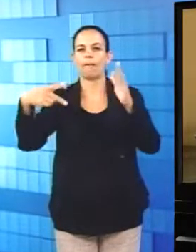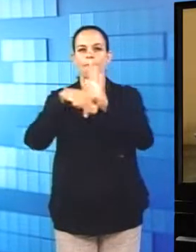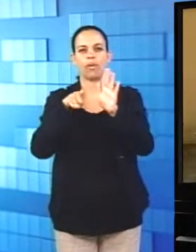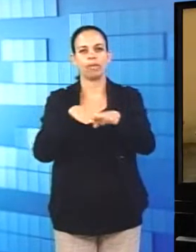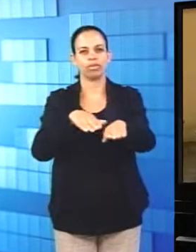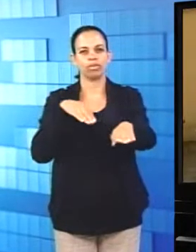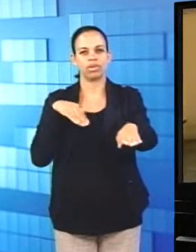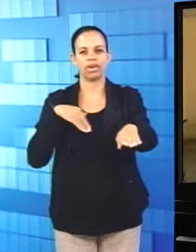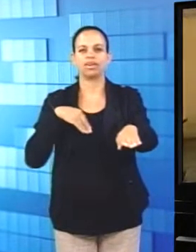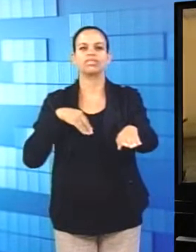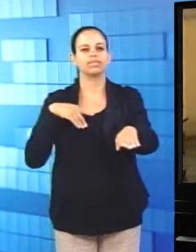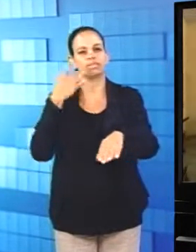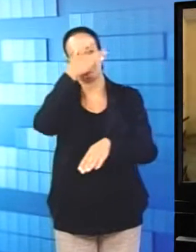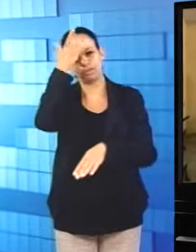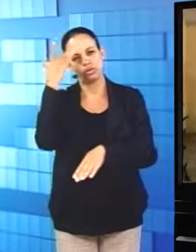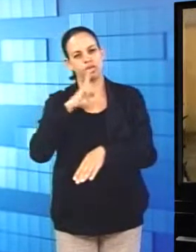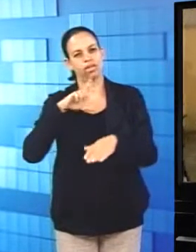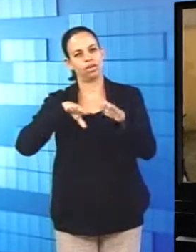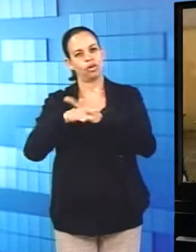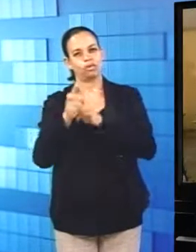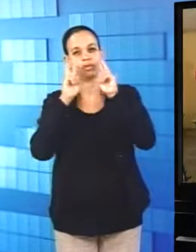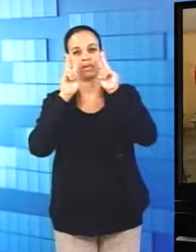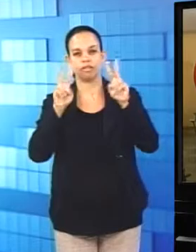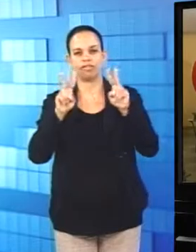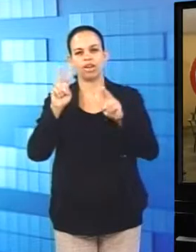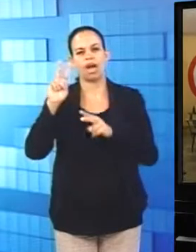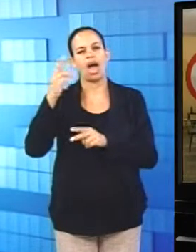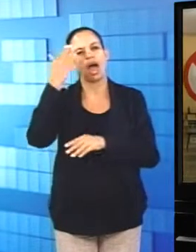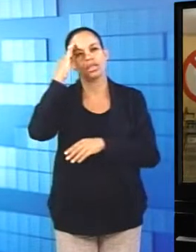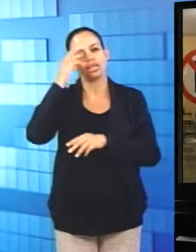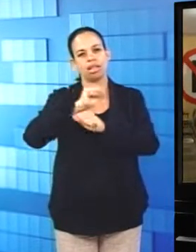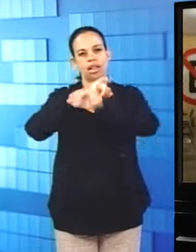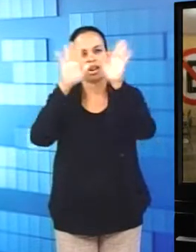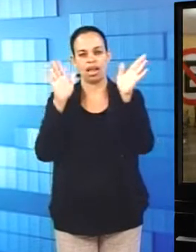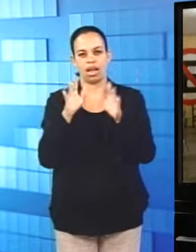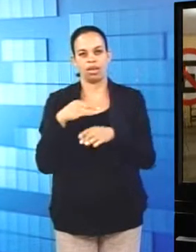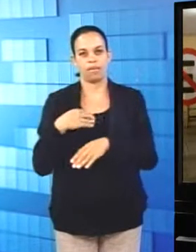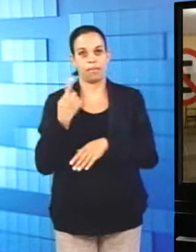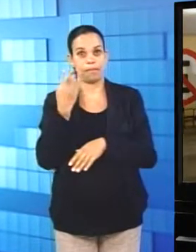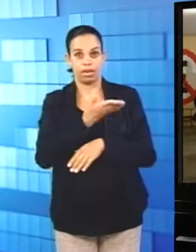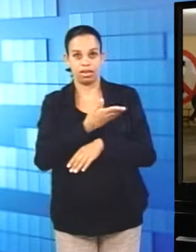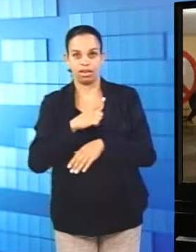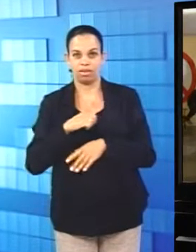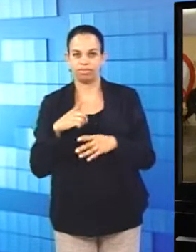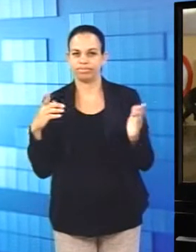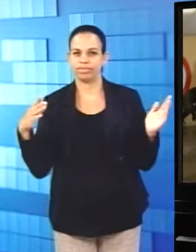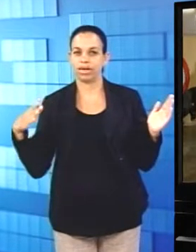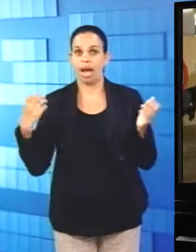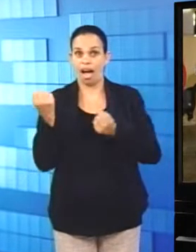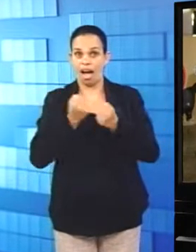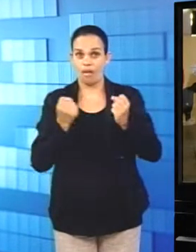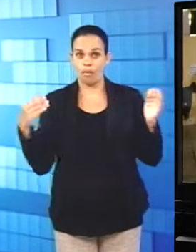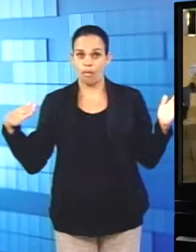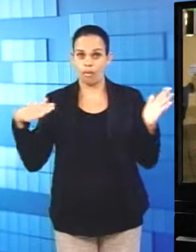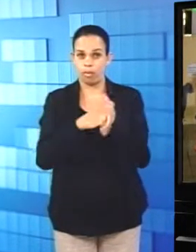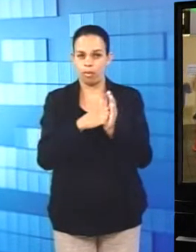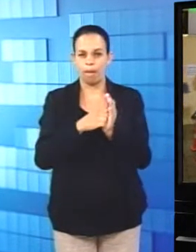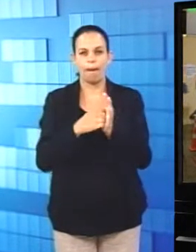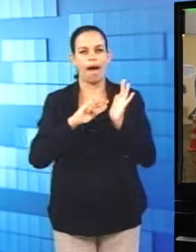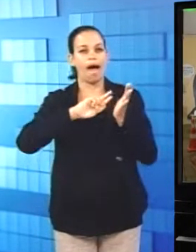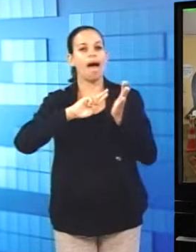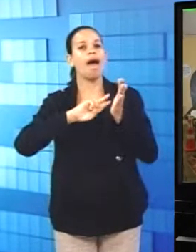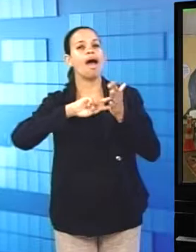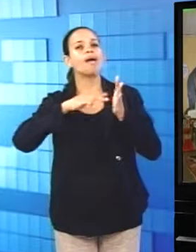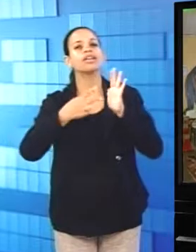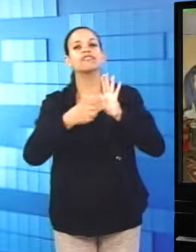nosso dia a dia e é de fácil compreensão. No centro, restos de um acidente automobilístico, que talvez represente o conflito gerado pela crise